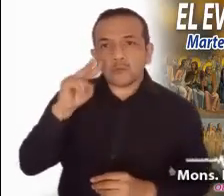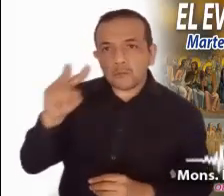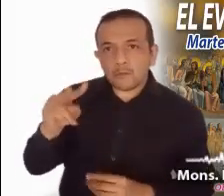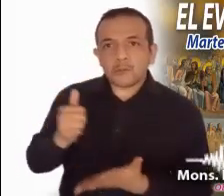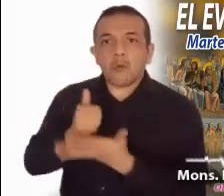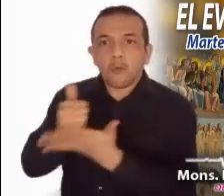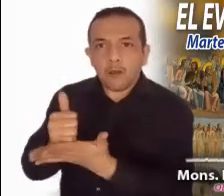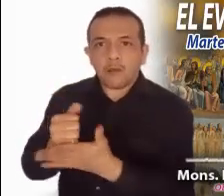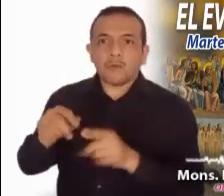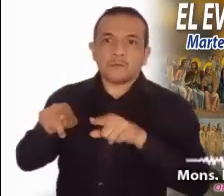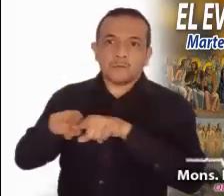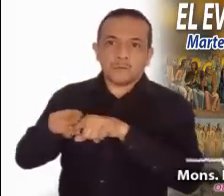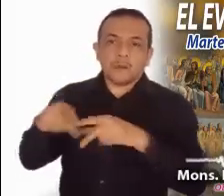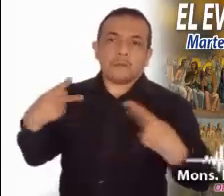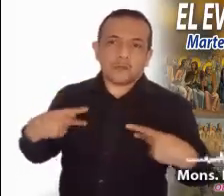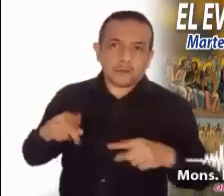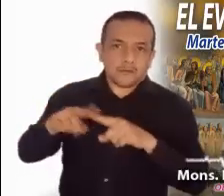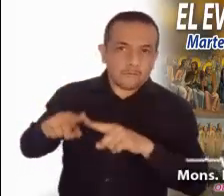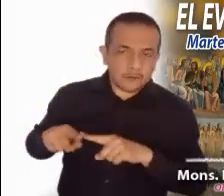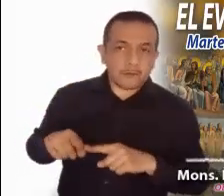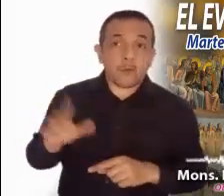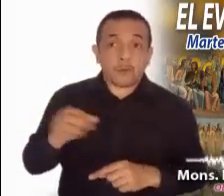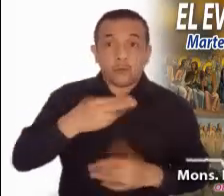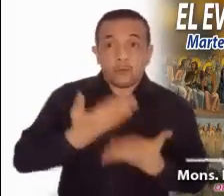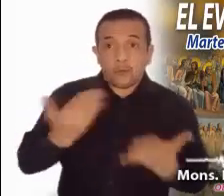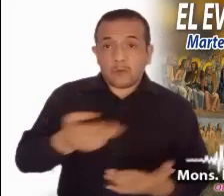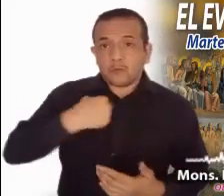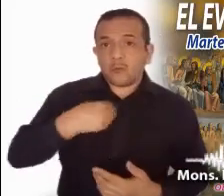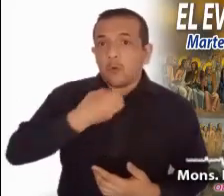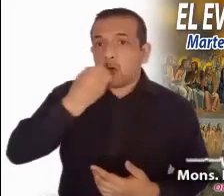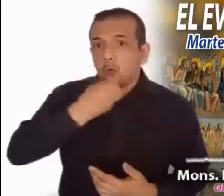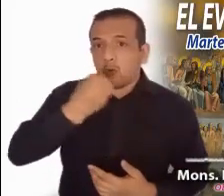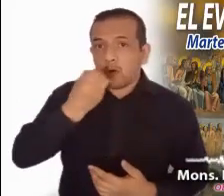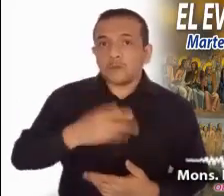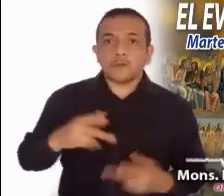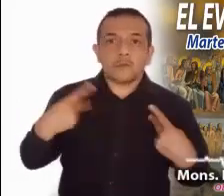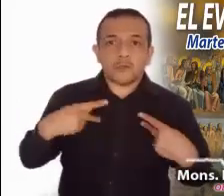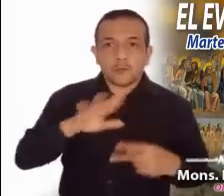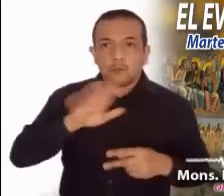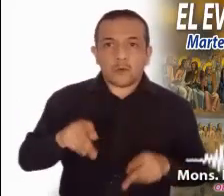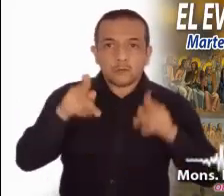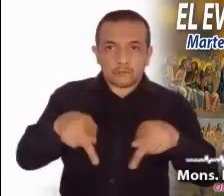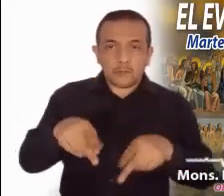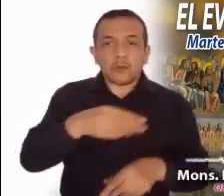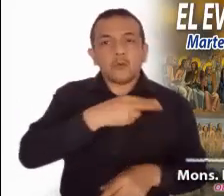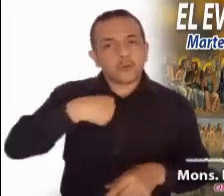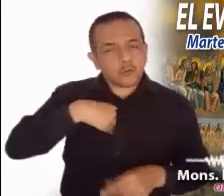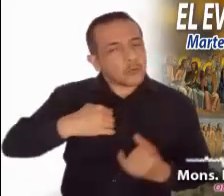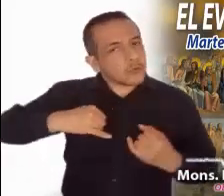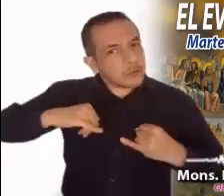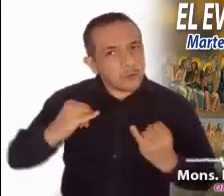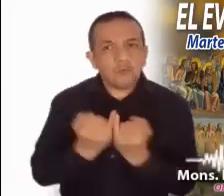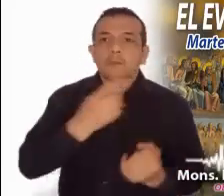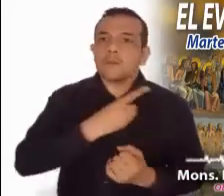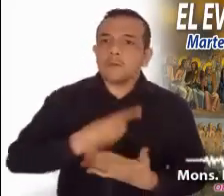hermano. Que hoy al mismo tiempo que elevamos nuestra oración por nuestros hermanos difuntos, hagamos muy